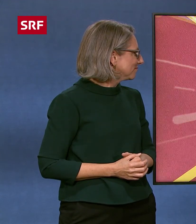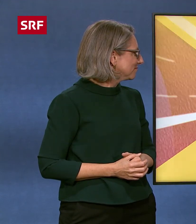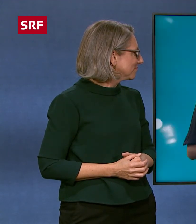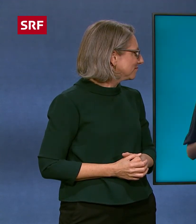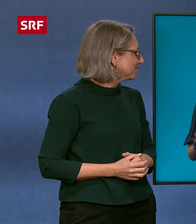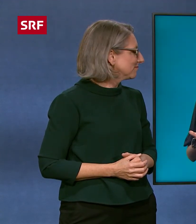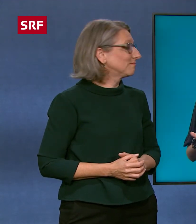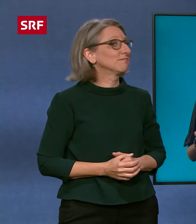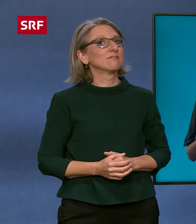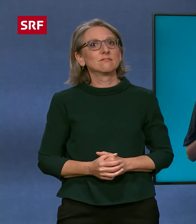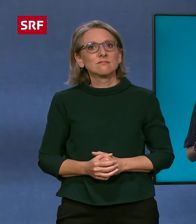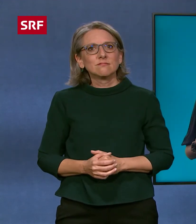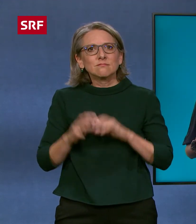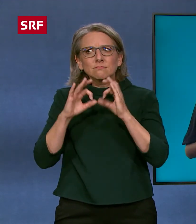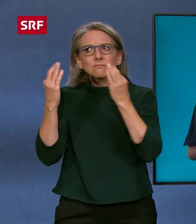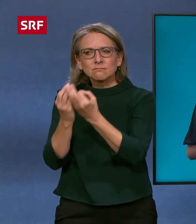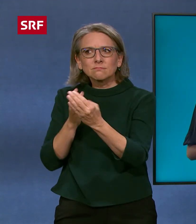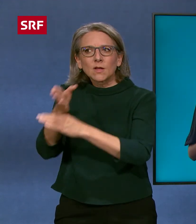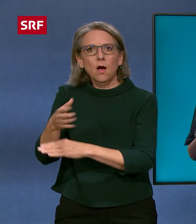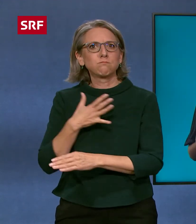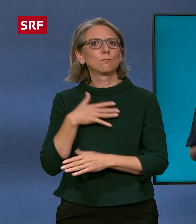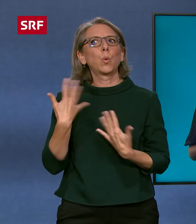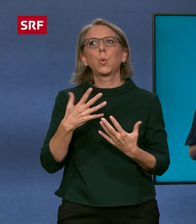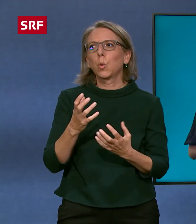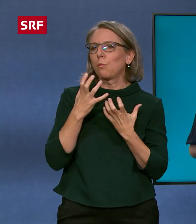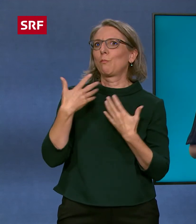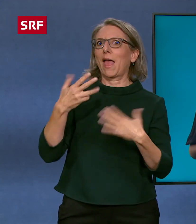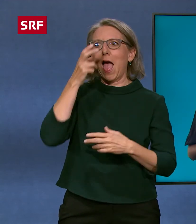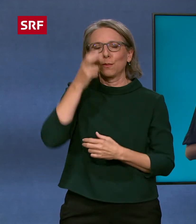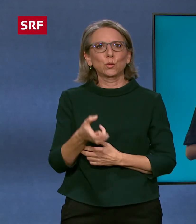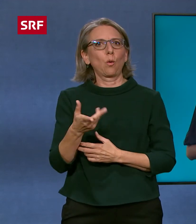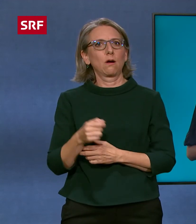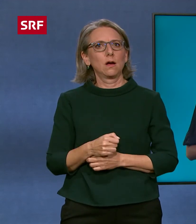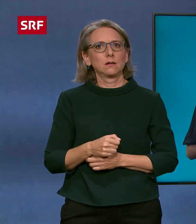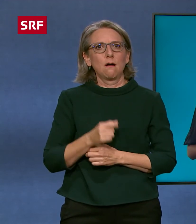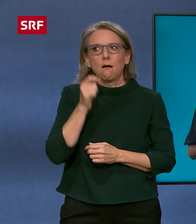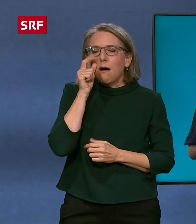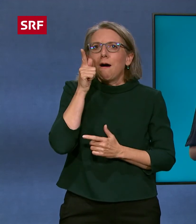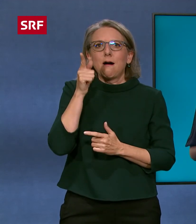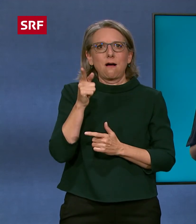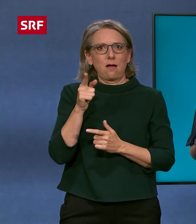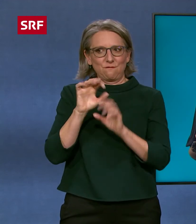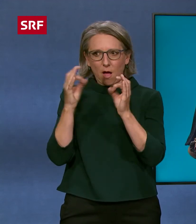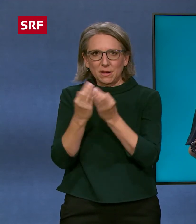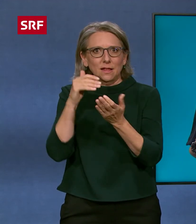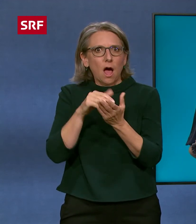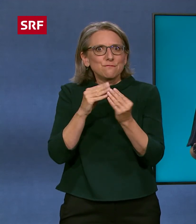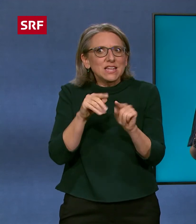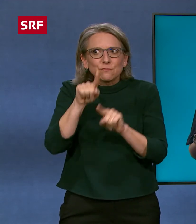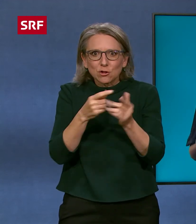Die Besuchten haben mir sehr Eindruck gemacht, weil ich stark staunen in welchen Sprachen die Familie kommunizieren kann. Und was ich